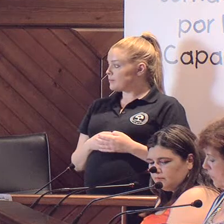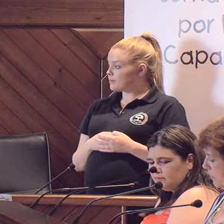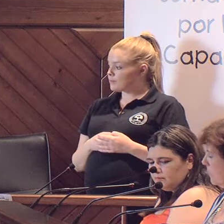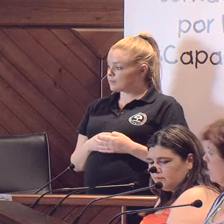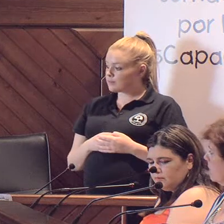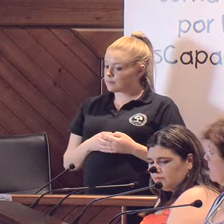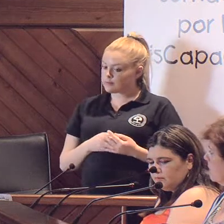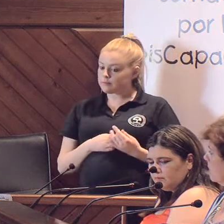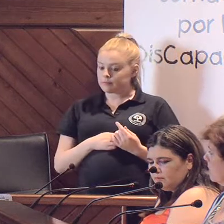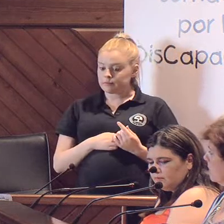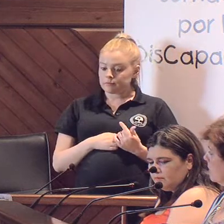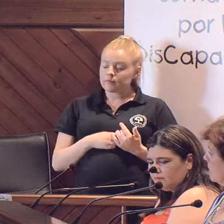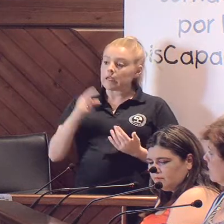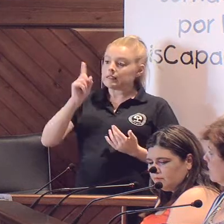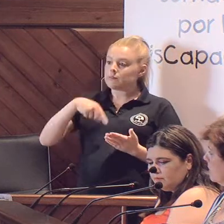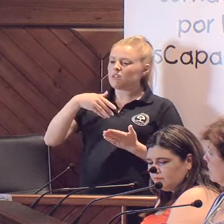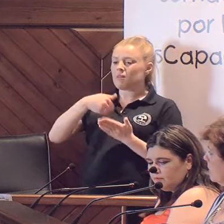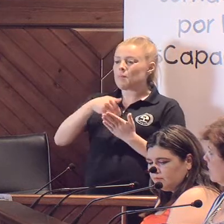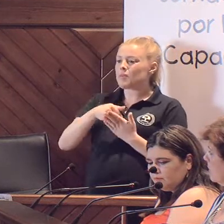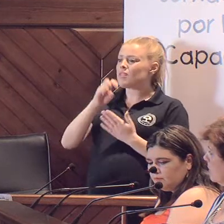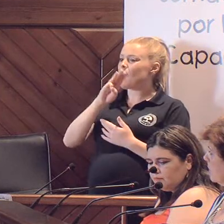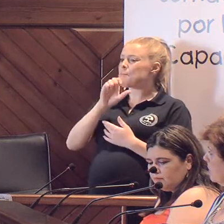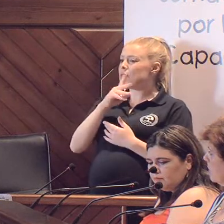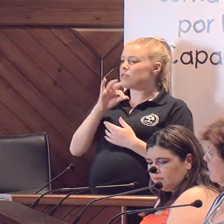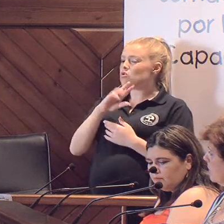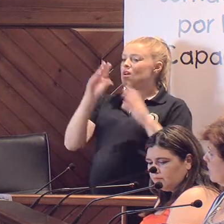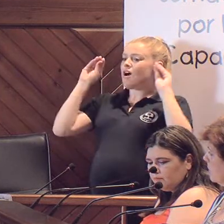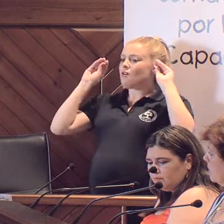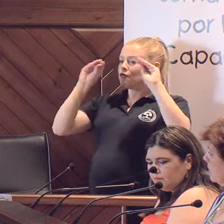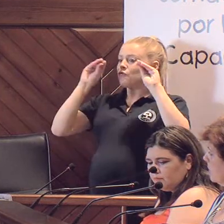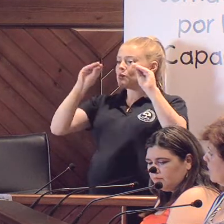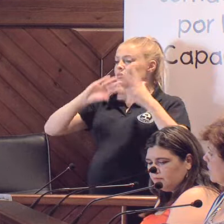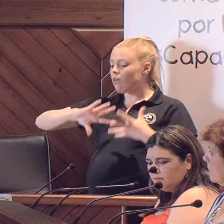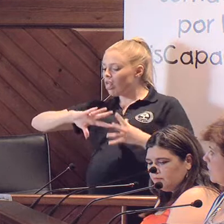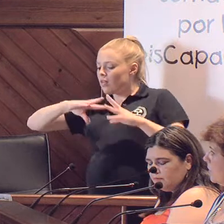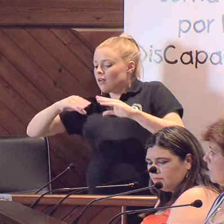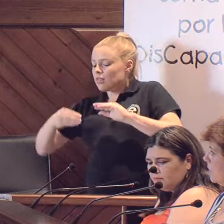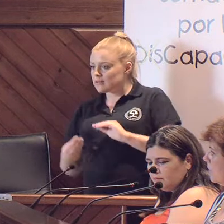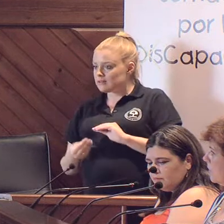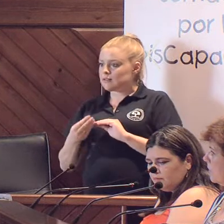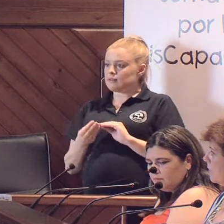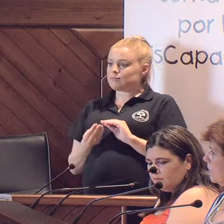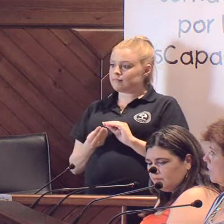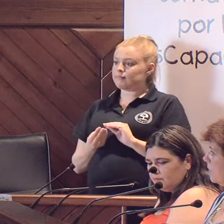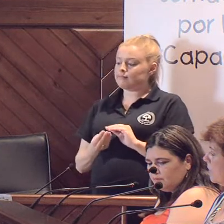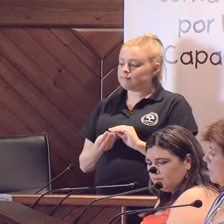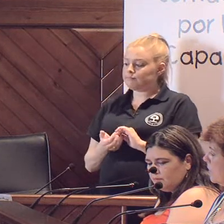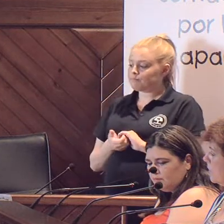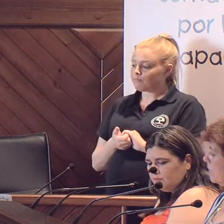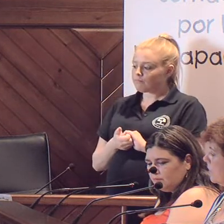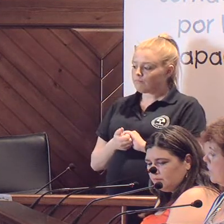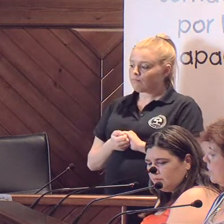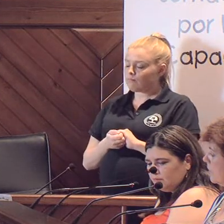También nos pedía, y creo que era Pedro, una formación profesional adaptada también. Y también